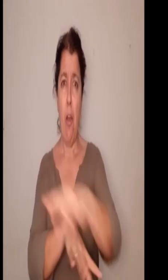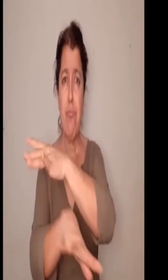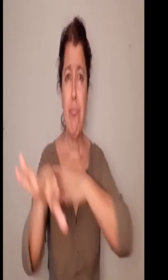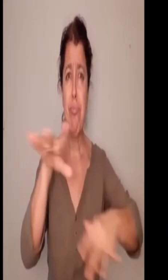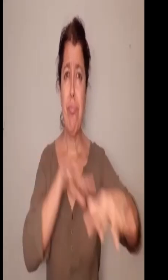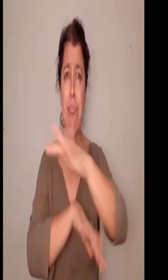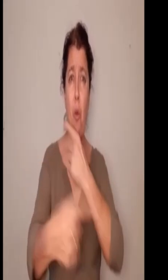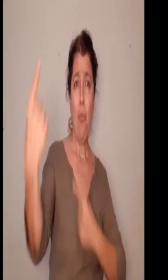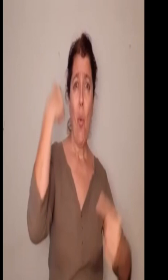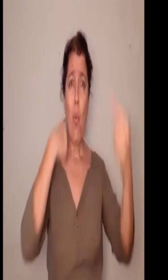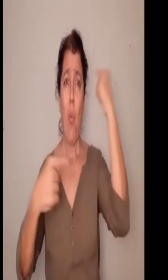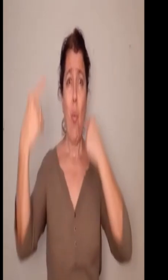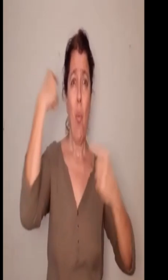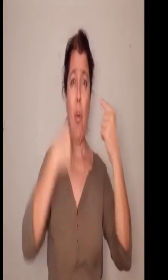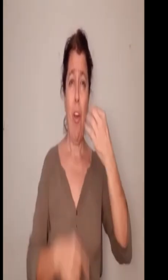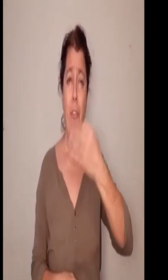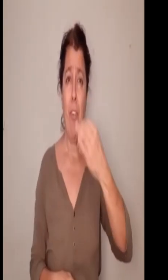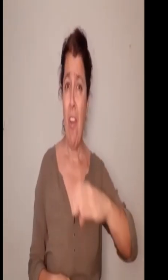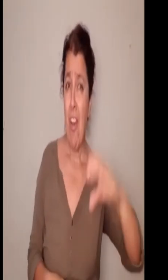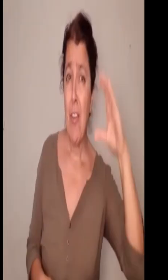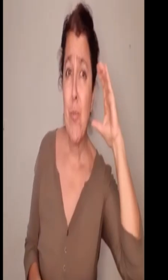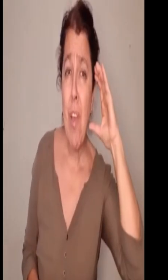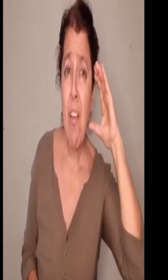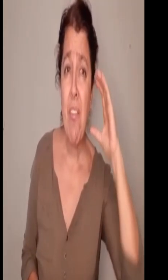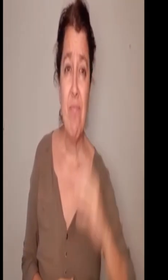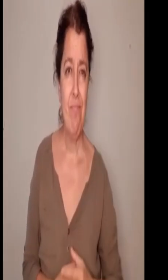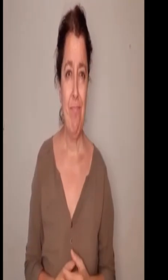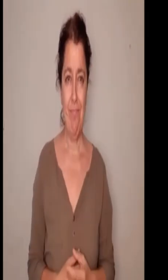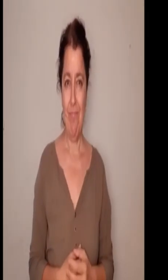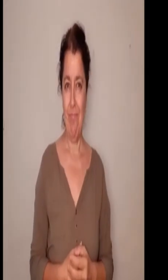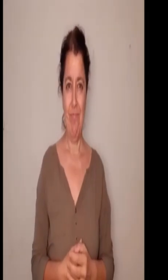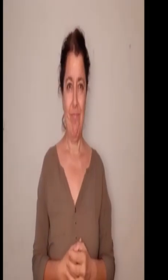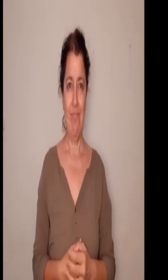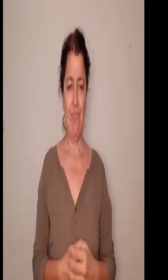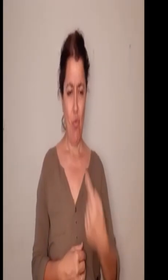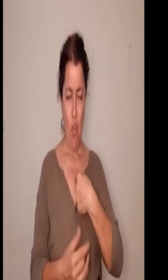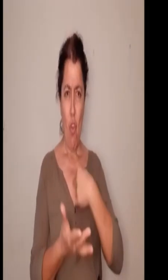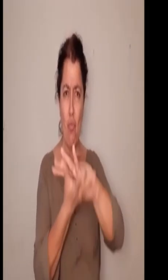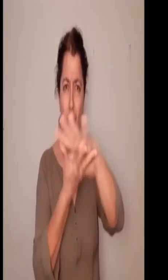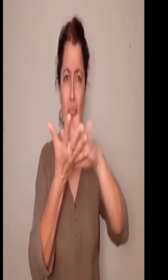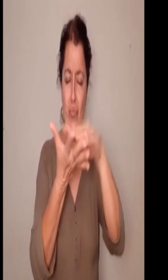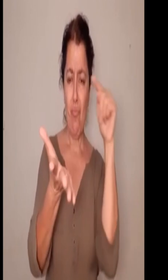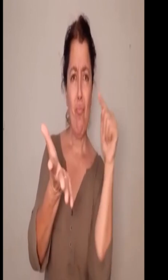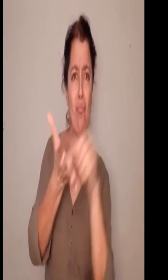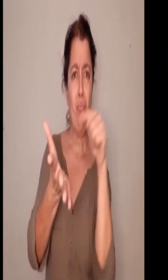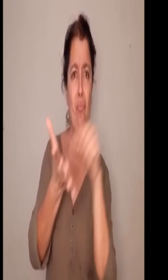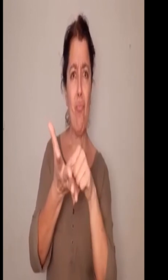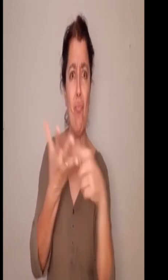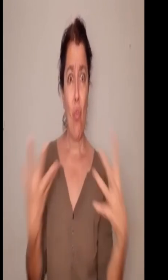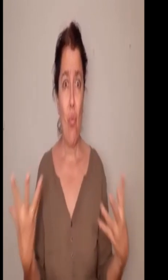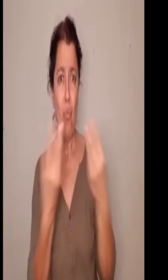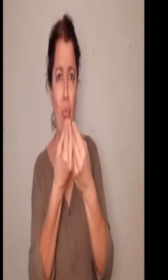Personas que miran Pero no ven Y tantas que oyen pero no